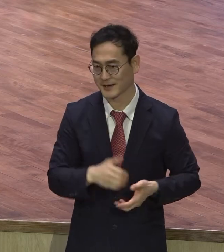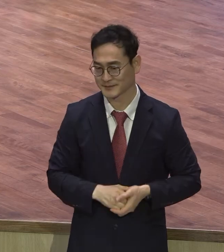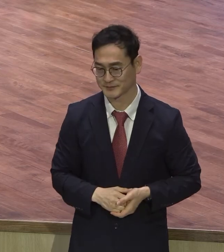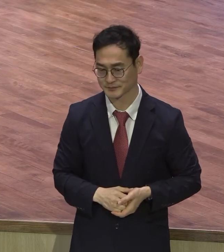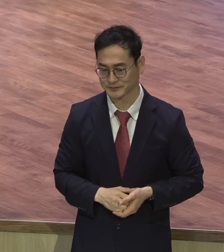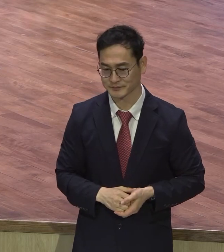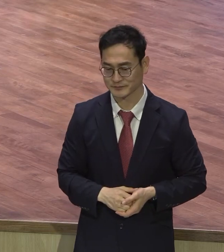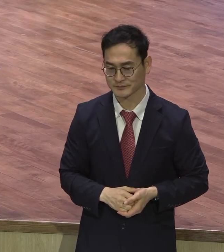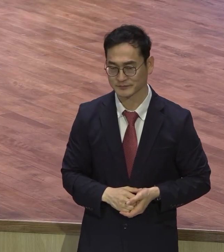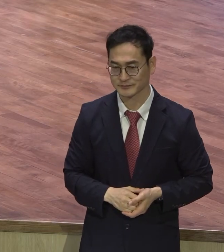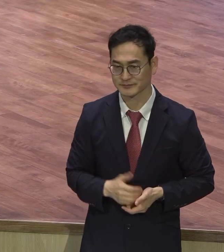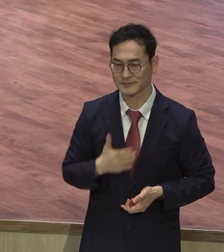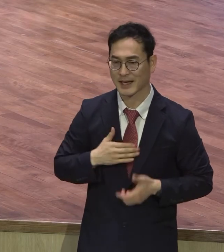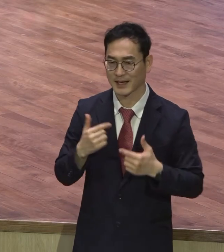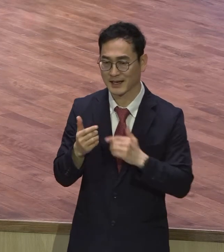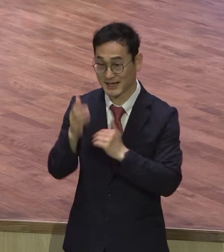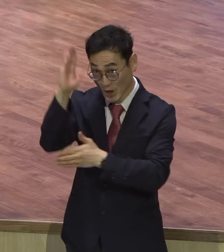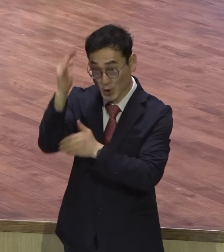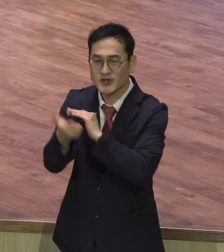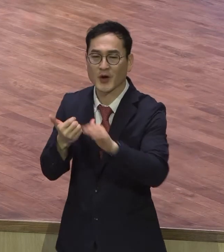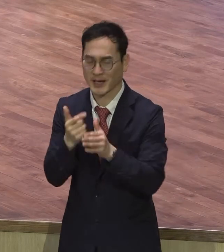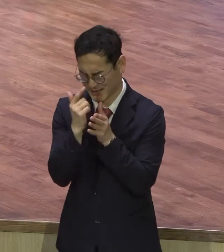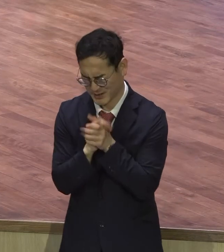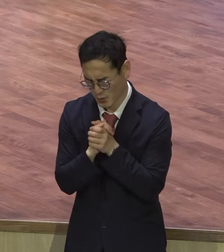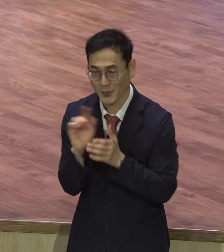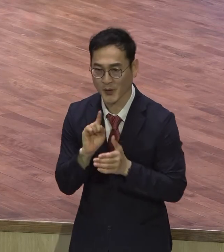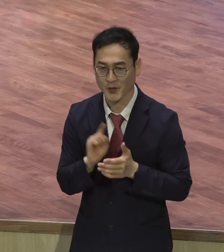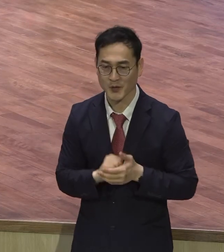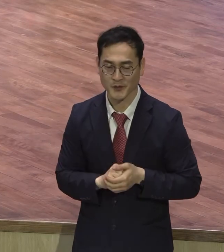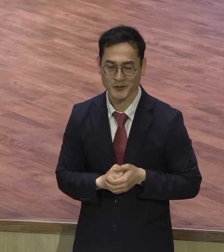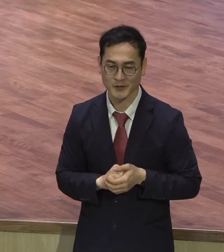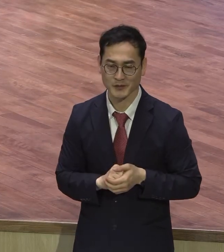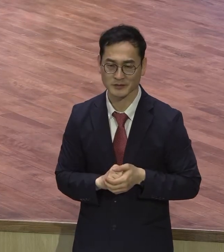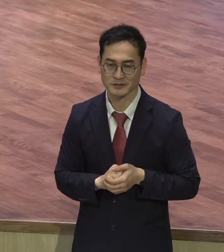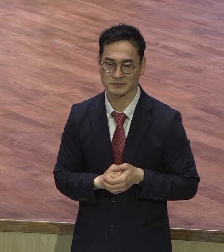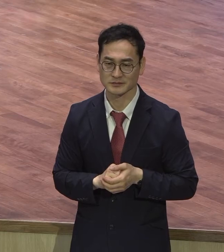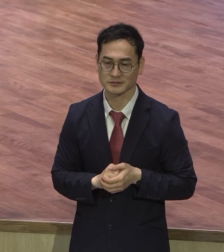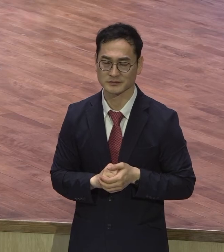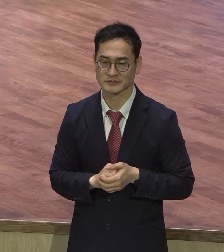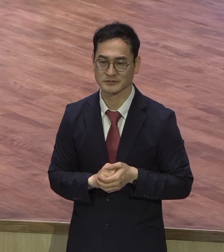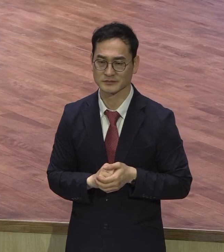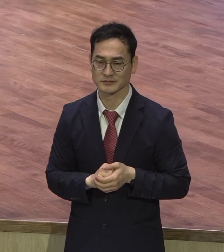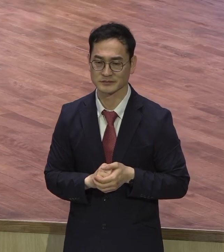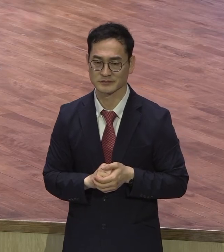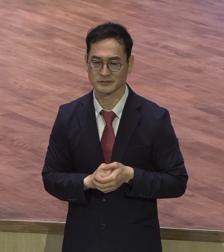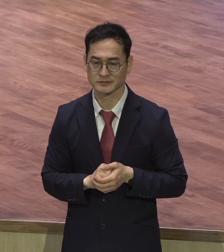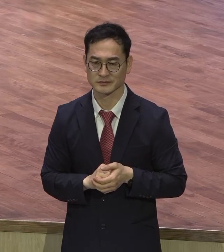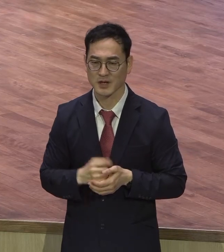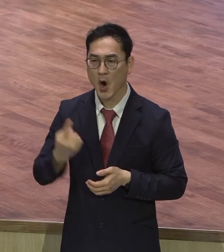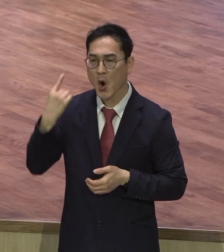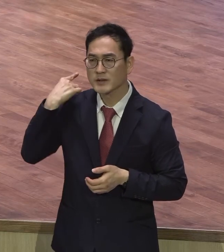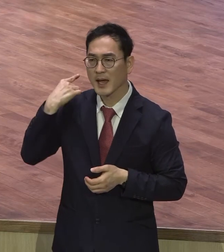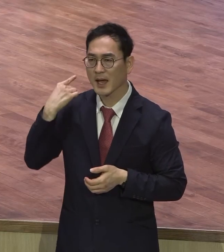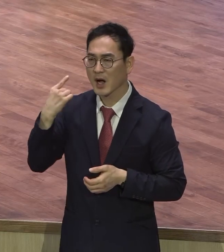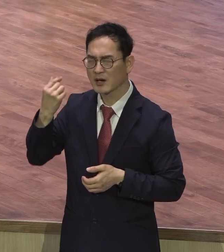하나님 우리 영교의 성도들 정말로 이 환경 초월에서 어제까지 어떻게 살아도 상관없이 오늘부터